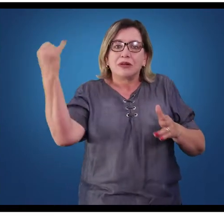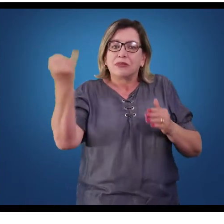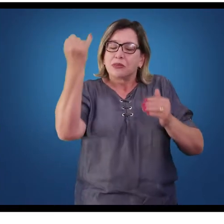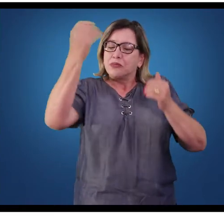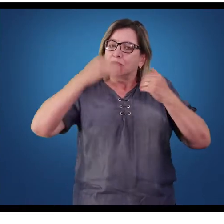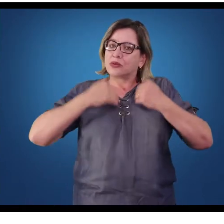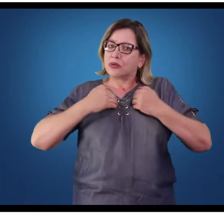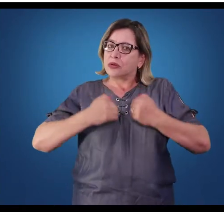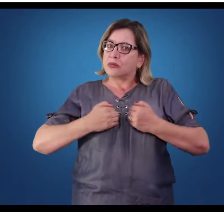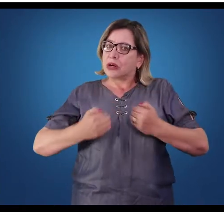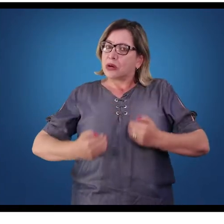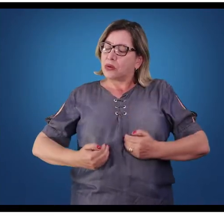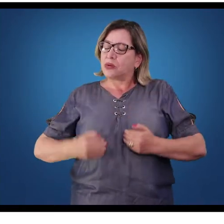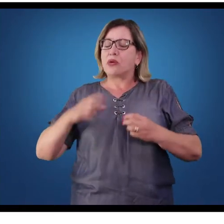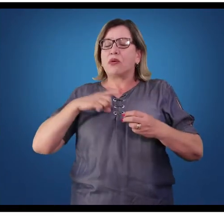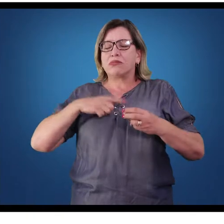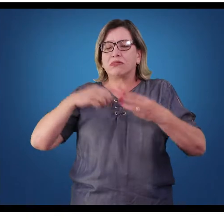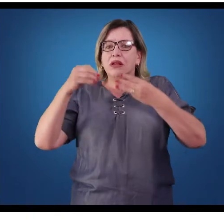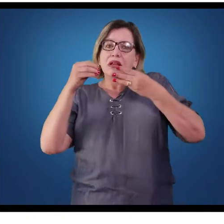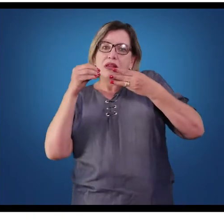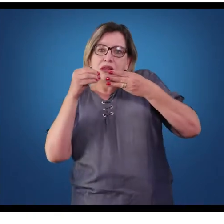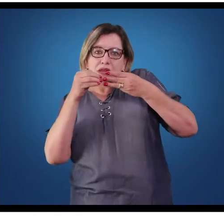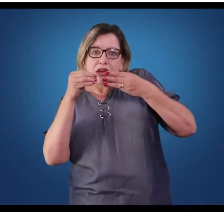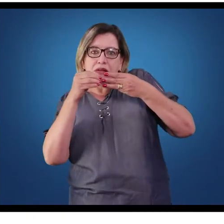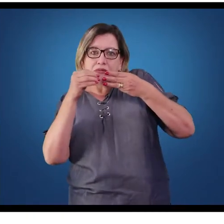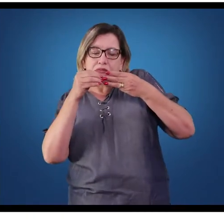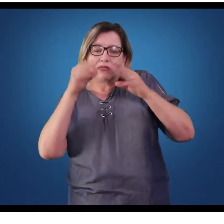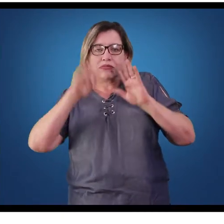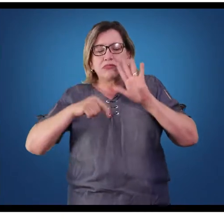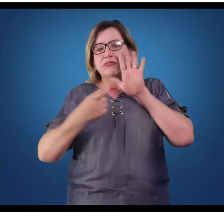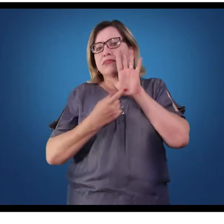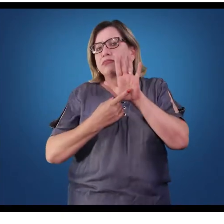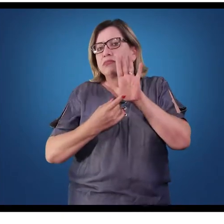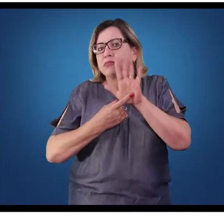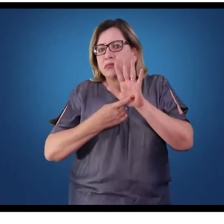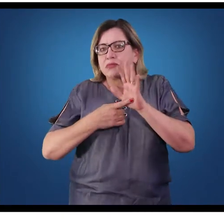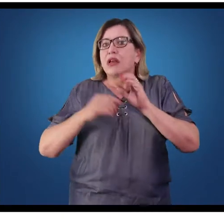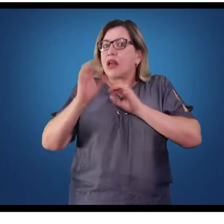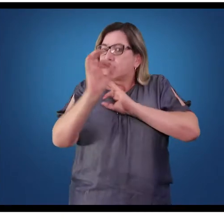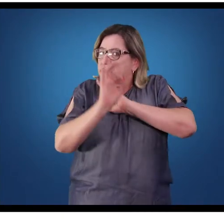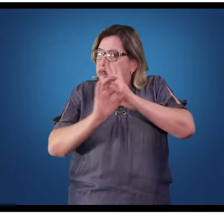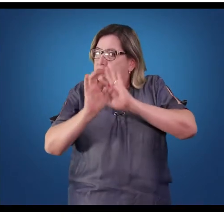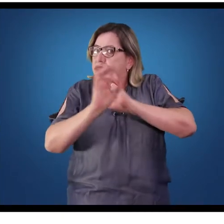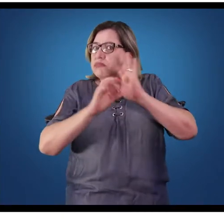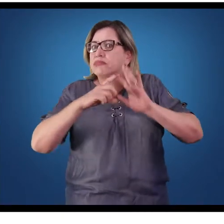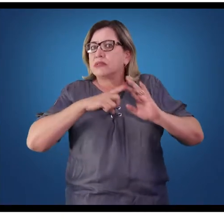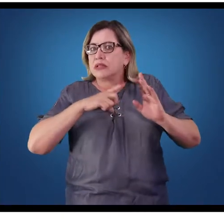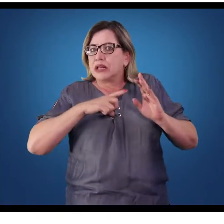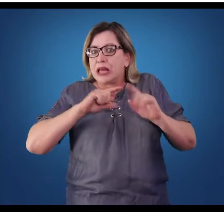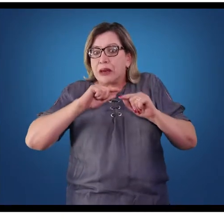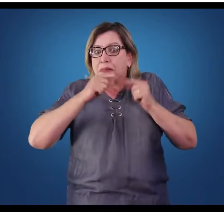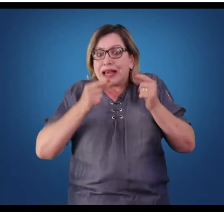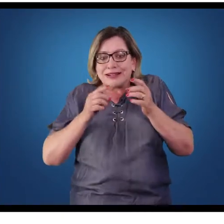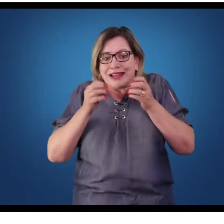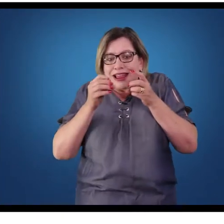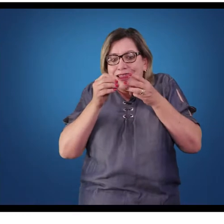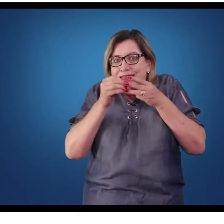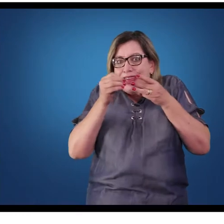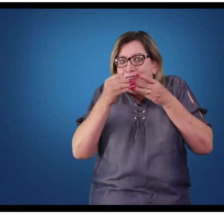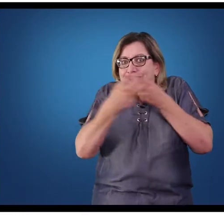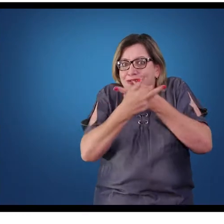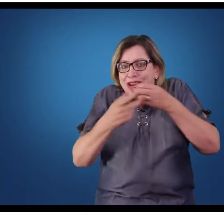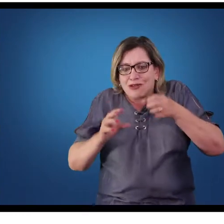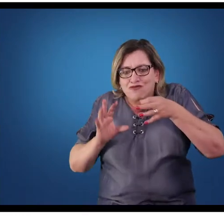humano é formado por células. Essas células por si só já representam um organismo. Mas elas se juntam e nessa